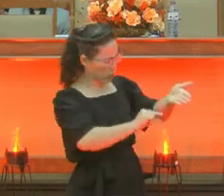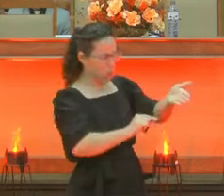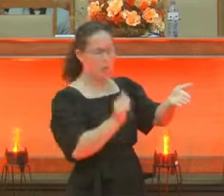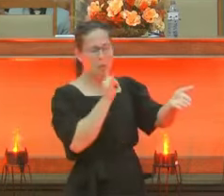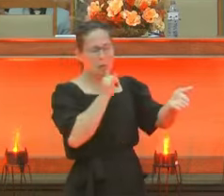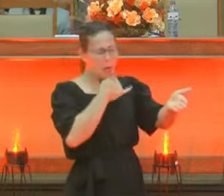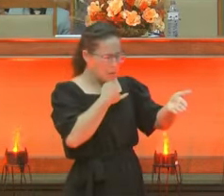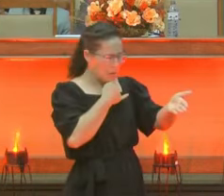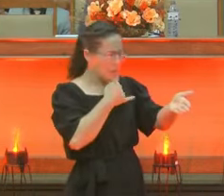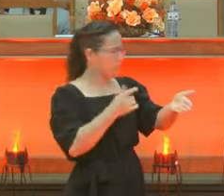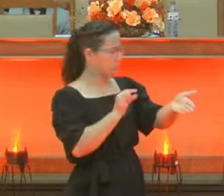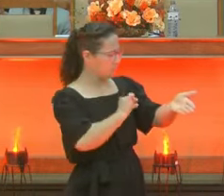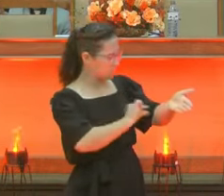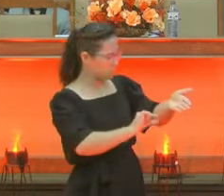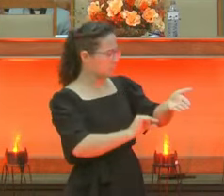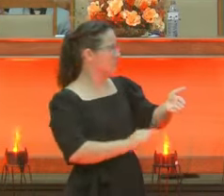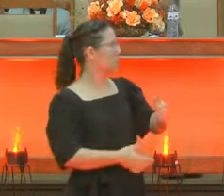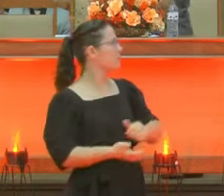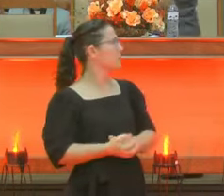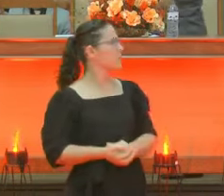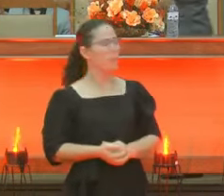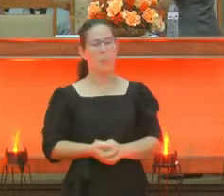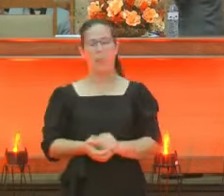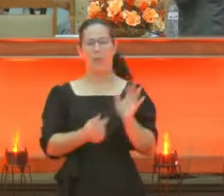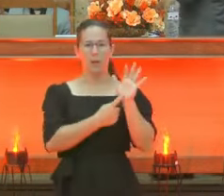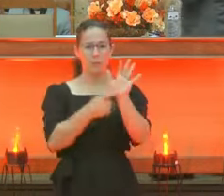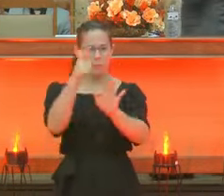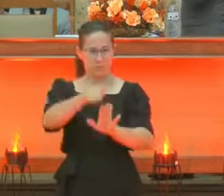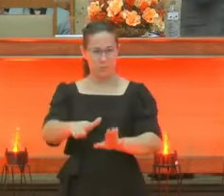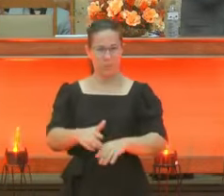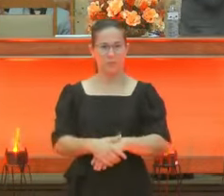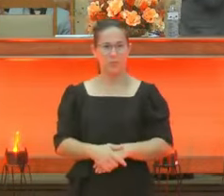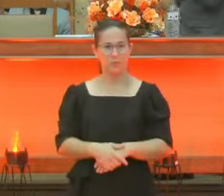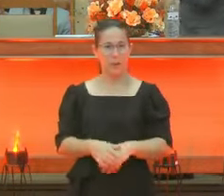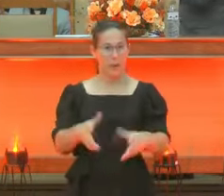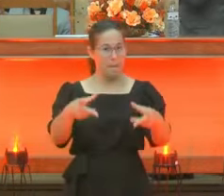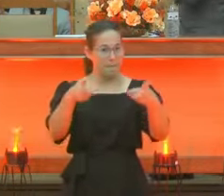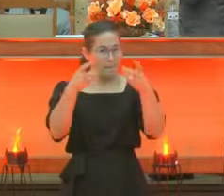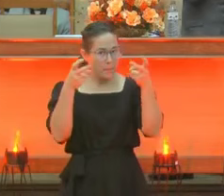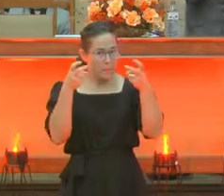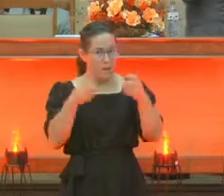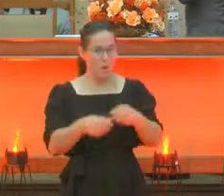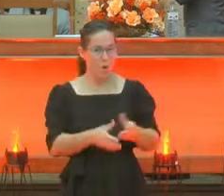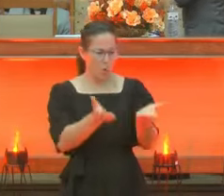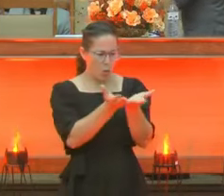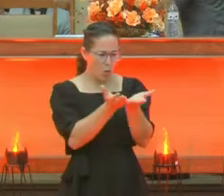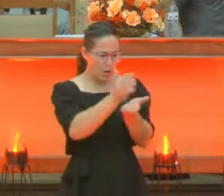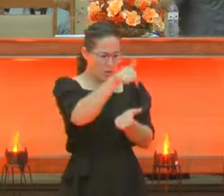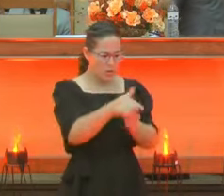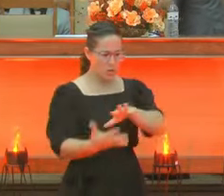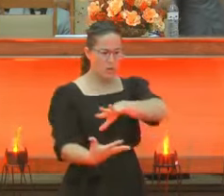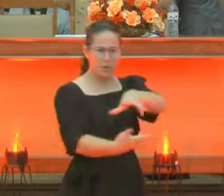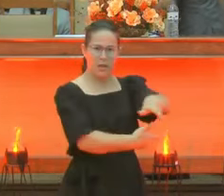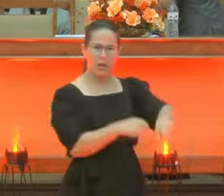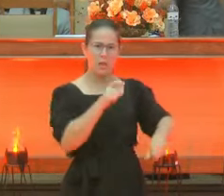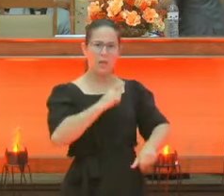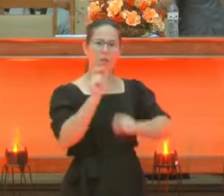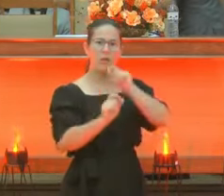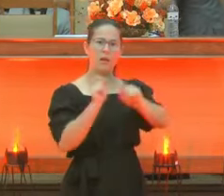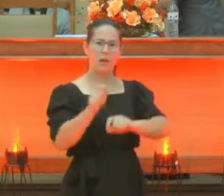Abatidos. Lá vai. Volta lá. Olha o que que o crente é aqui na terra. O que que tu é aqui na terra?